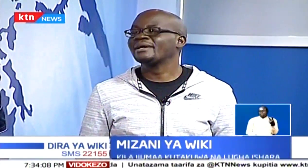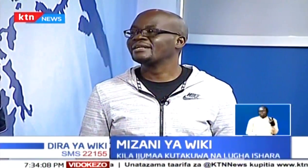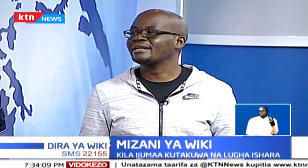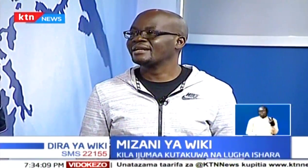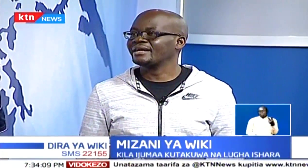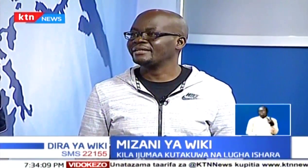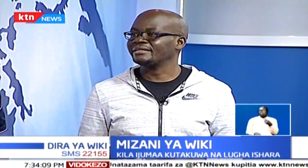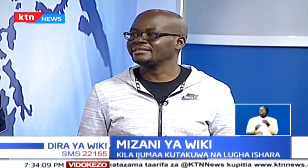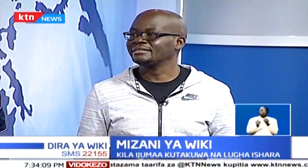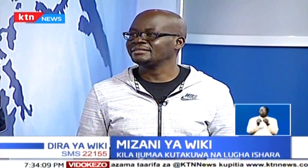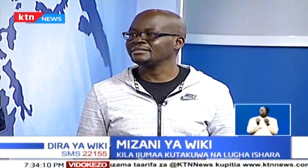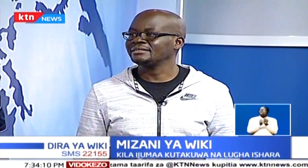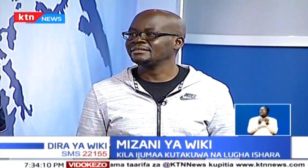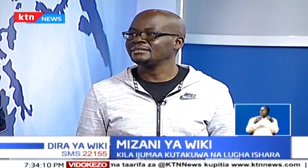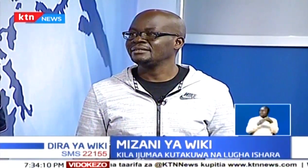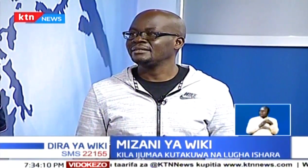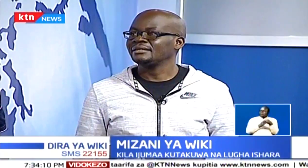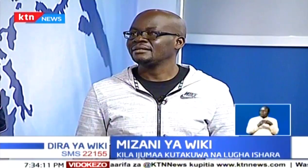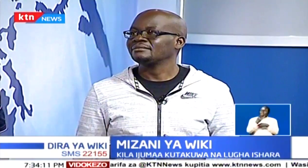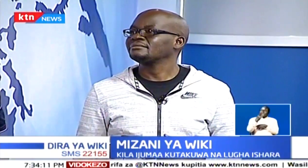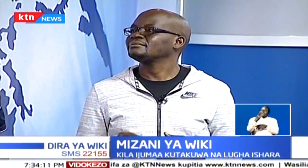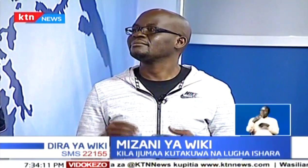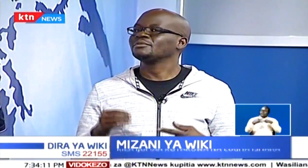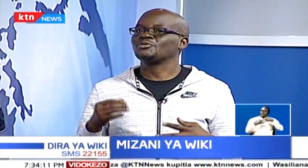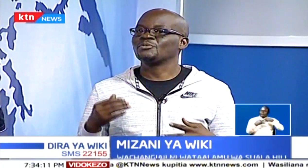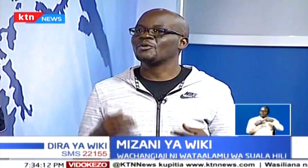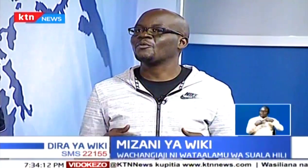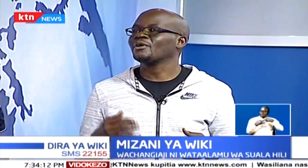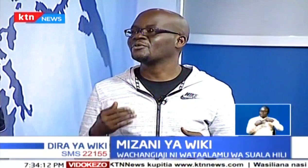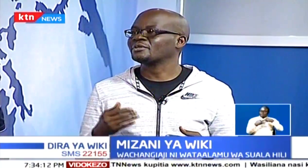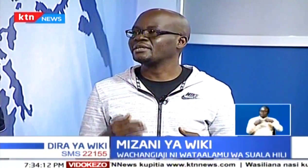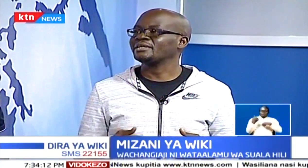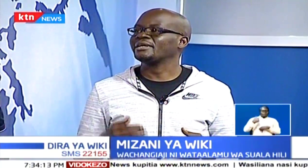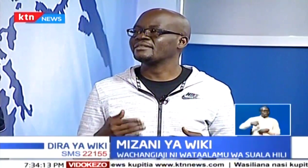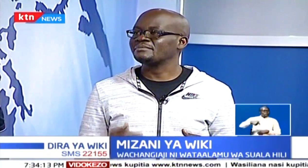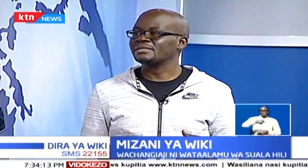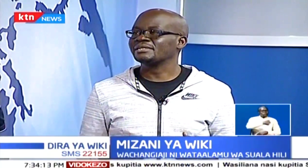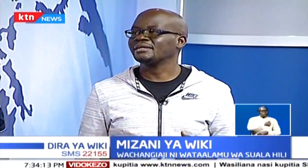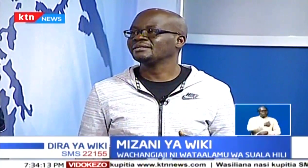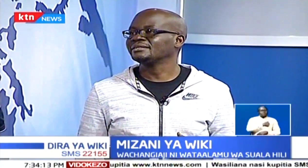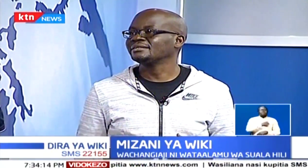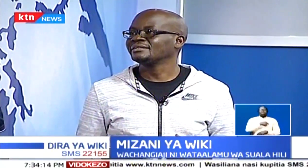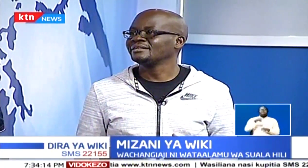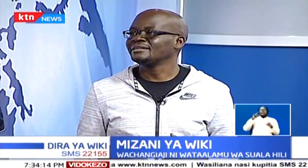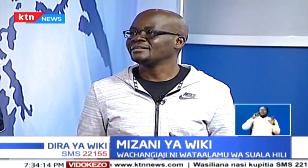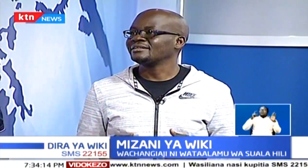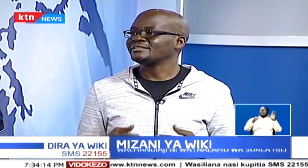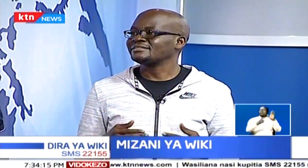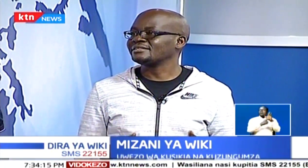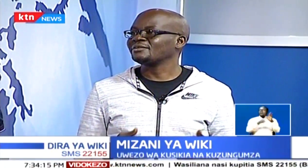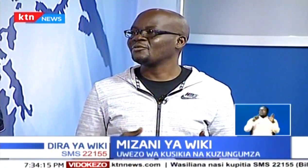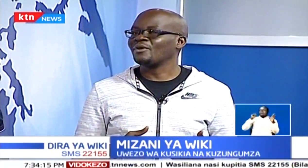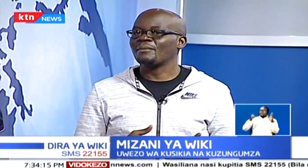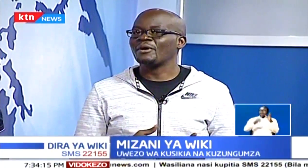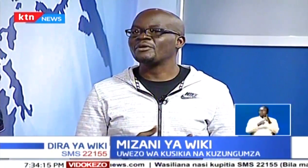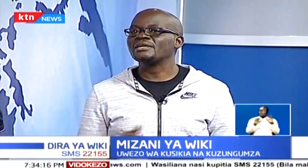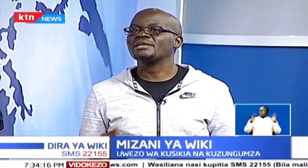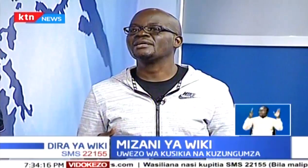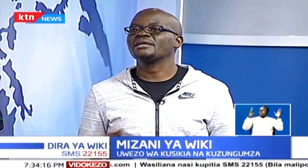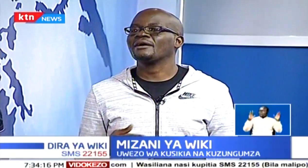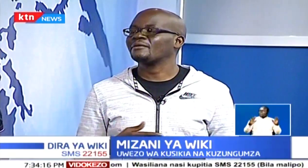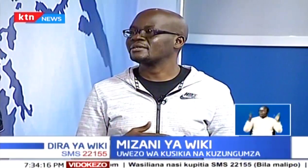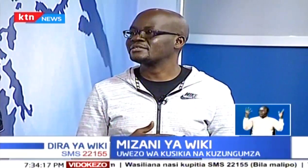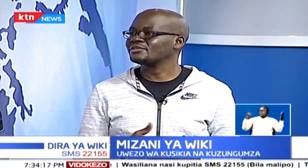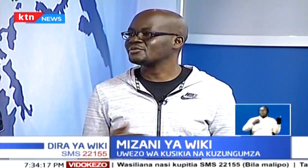48 tumekua tukiadhimisha siku ama